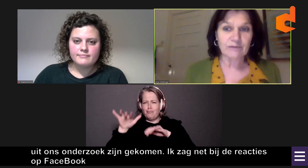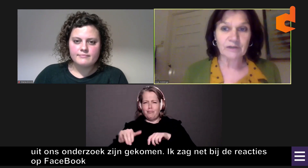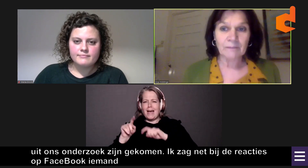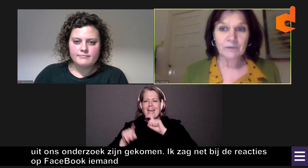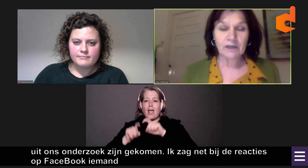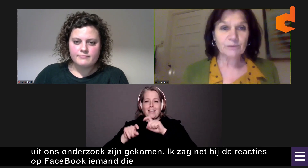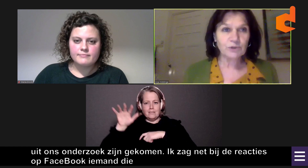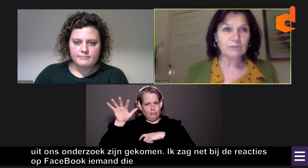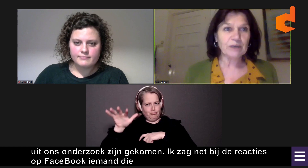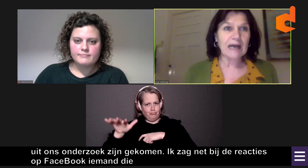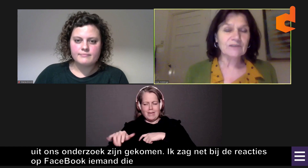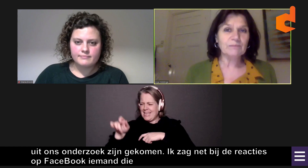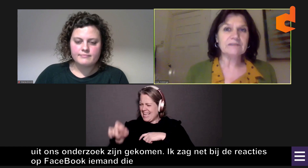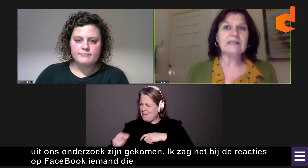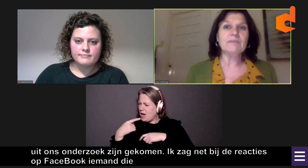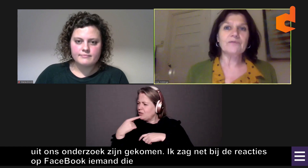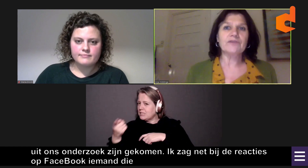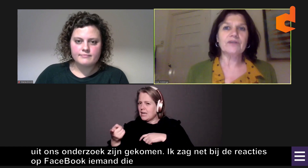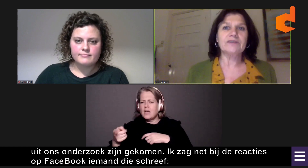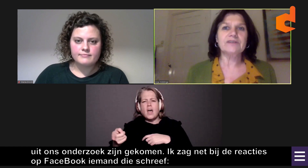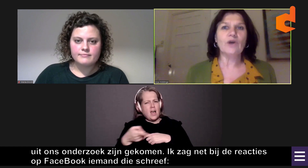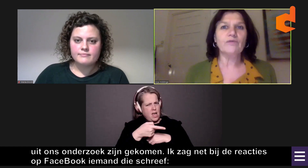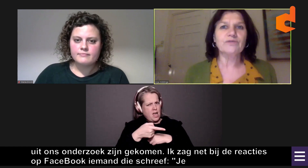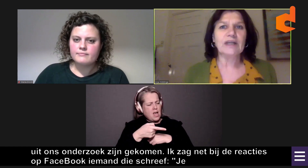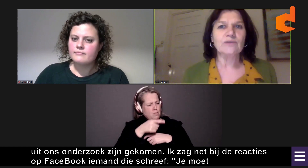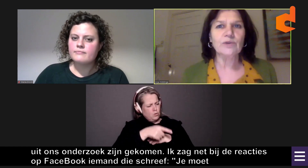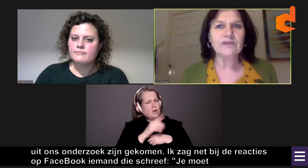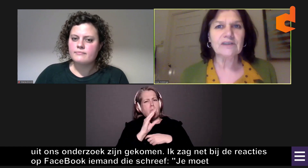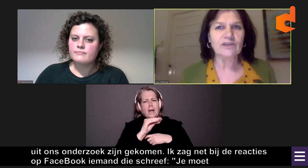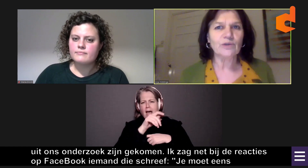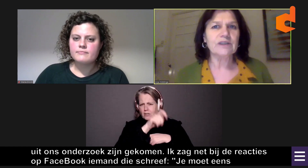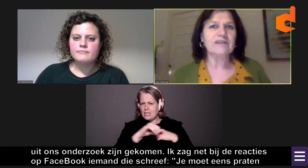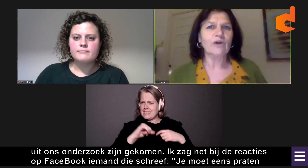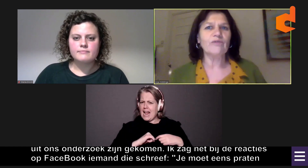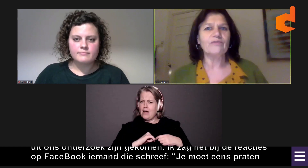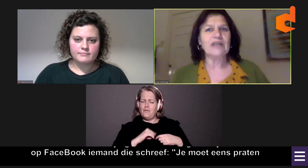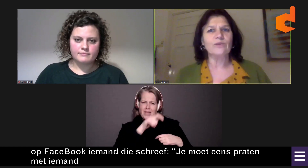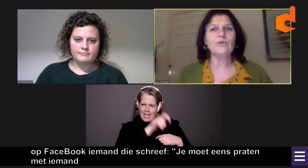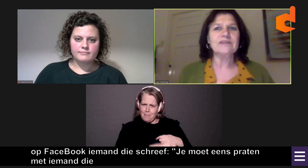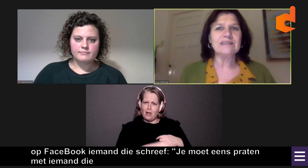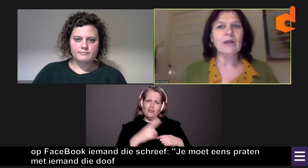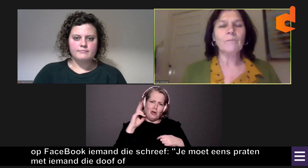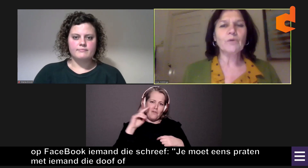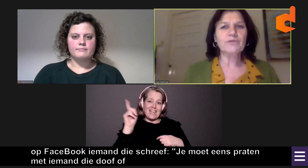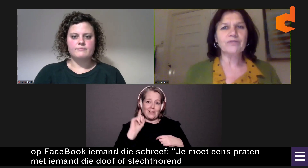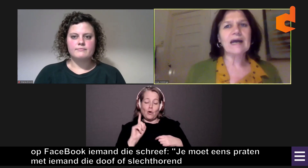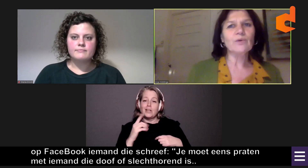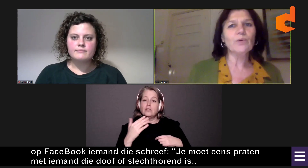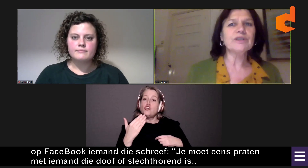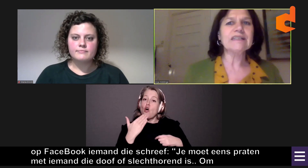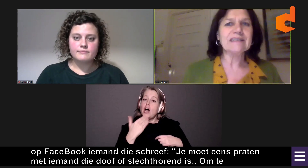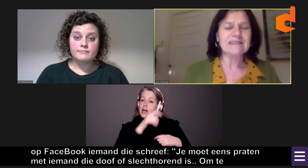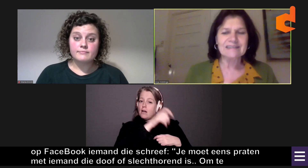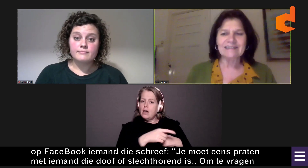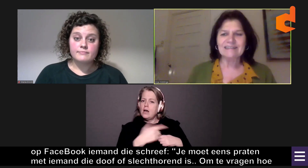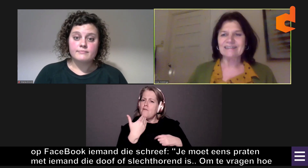Bedankt voor het kijken. Je moet eens praten met iemand die doof of slechthorend is, een jongere die doof of slechthorend is, om te vragen